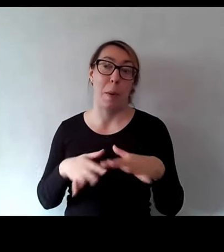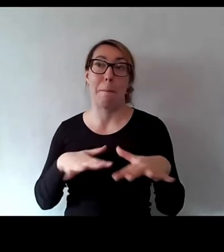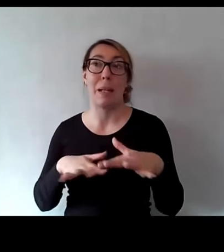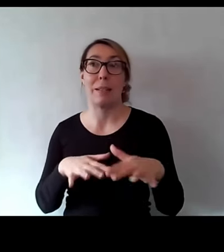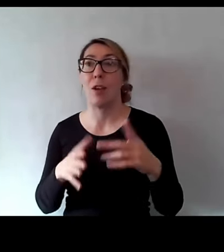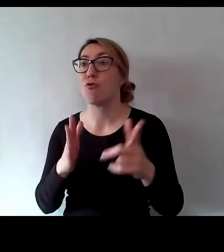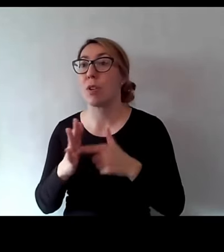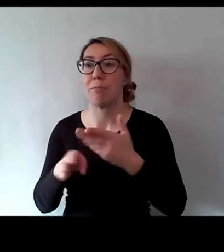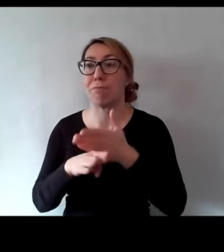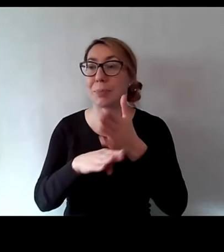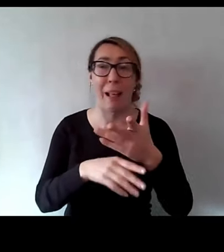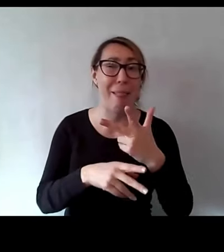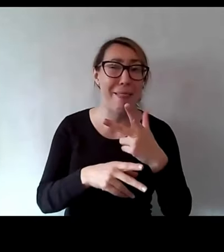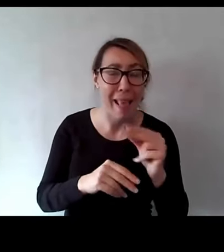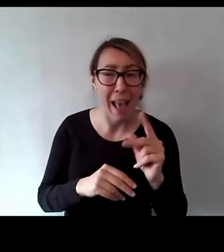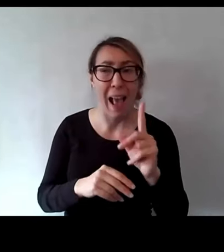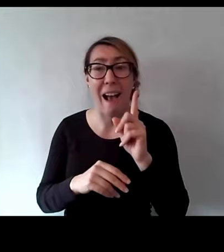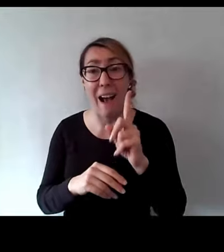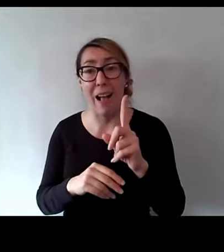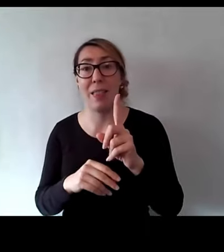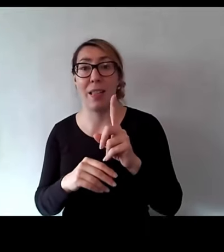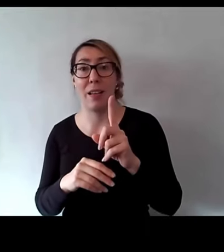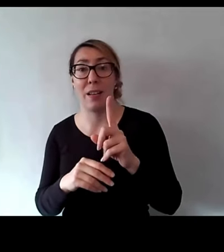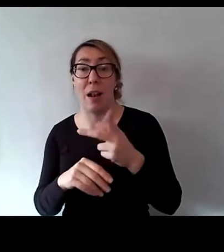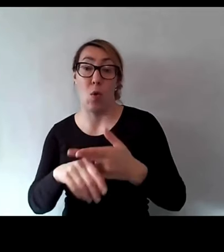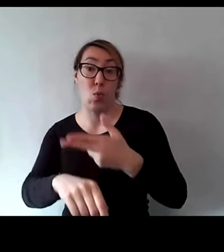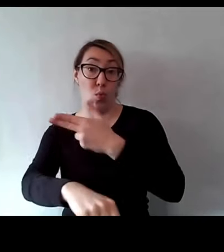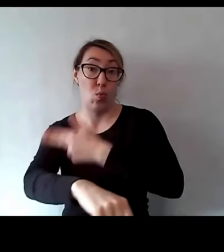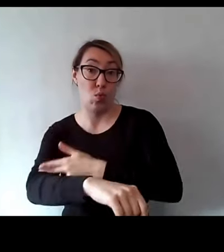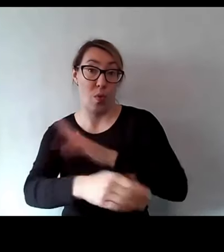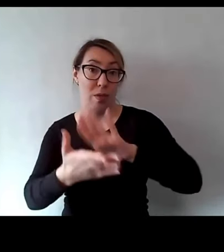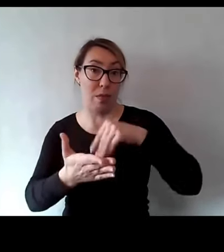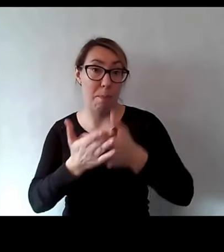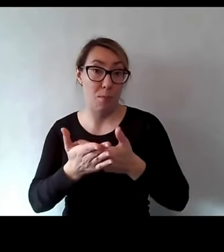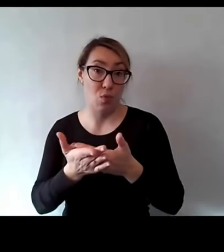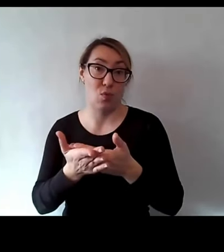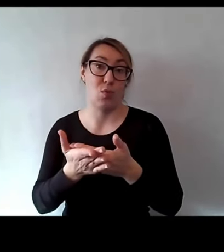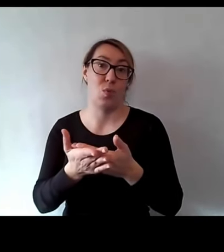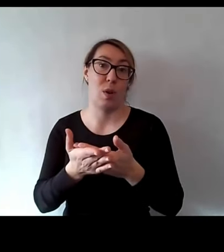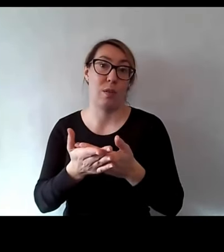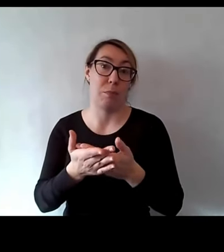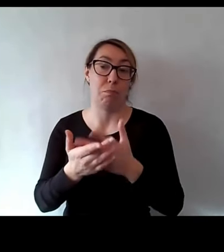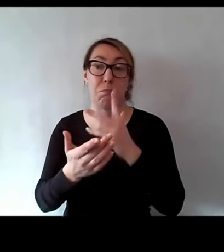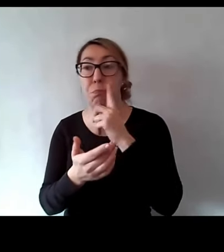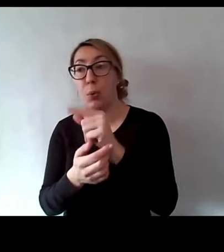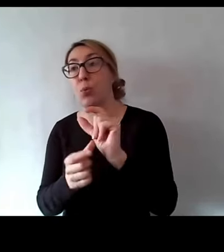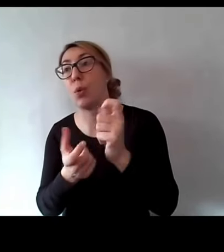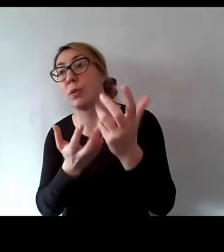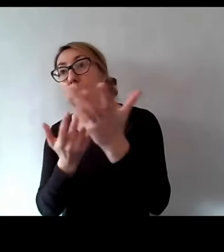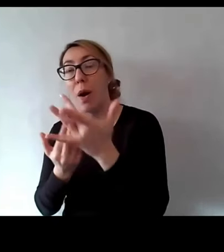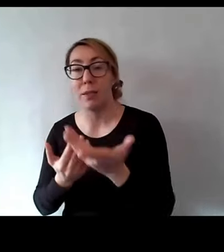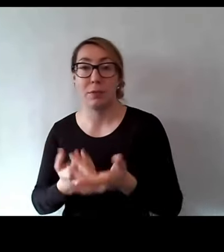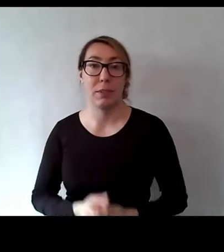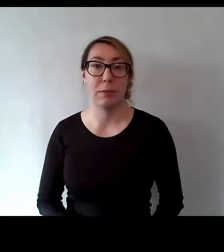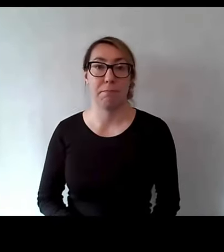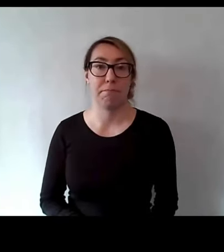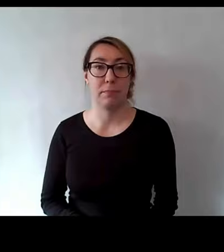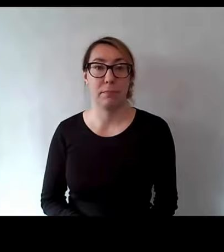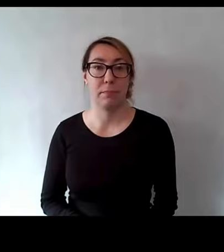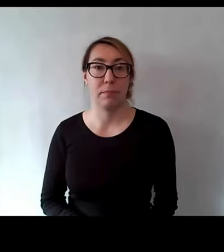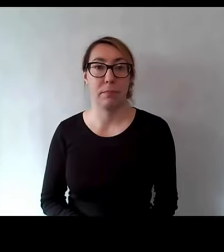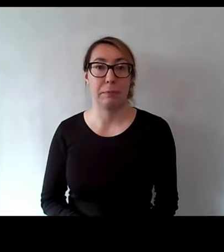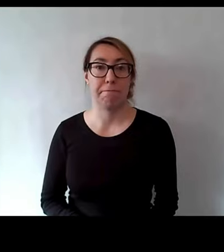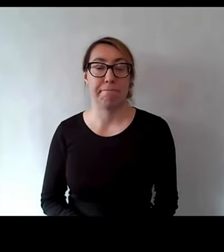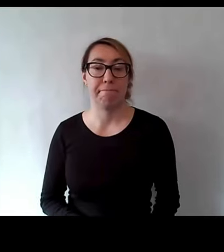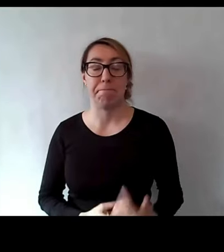tak często nie odwiedzamy, ale albo urzędy na przykład tak, żeby pójść coś załatwić. No ja sobie